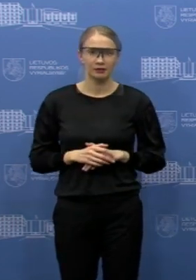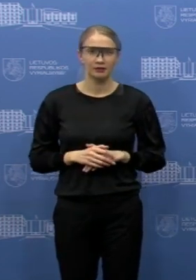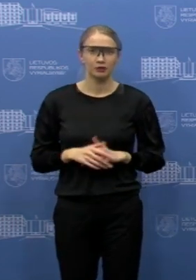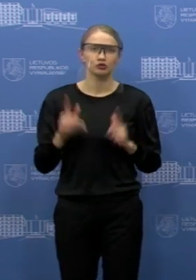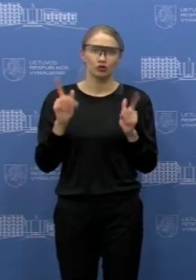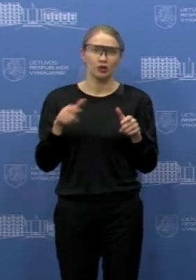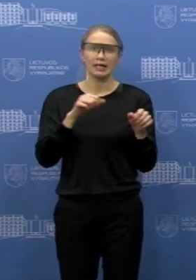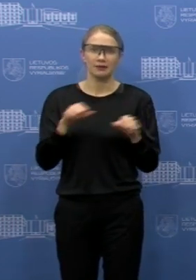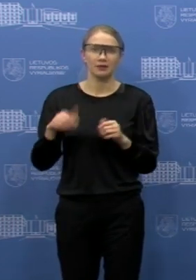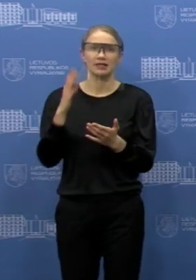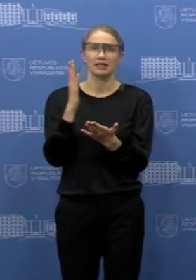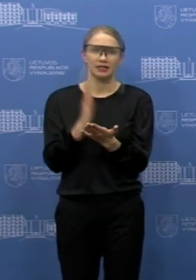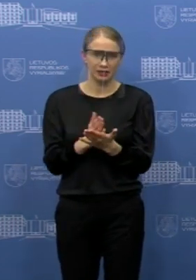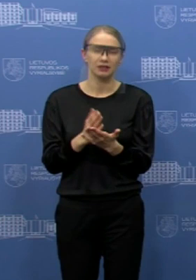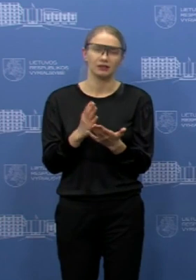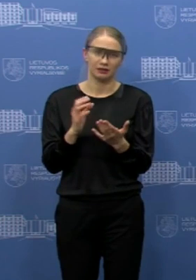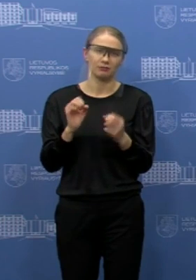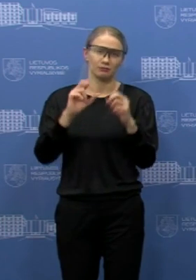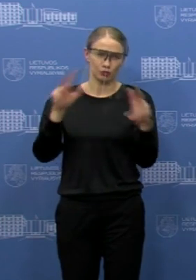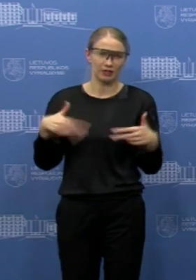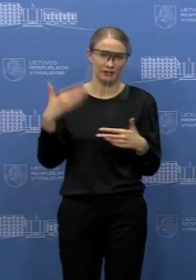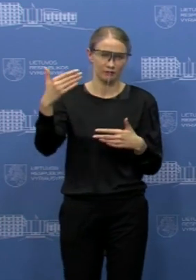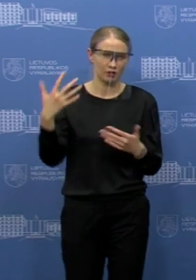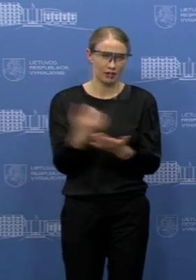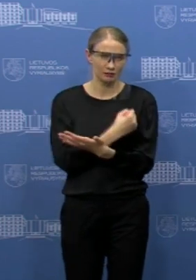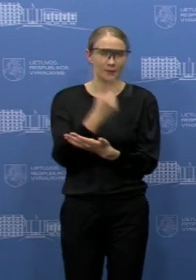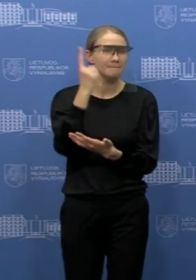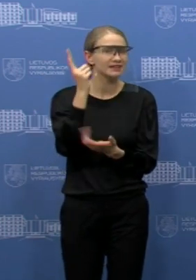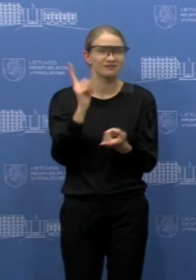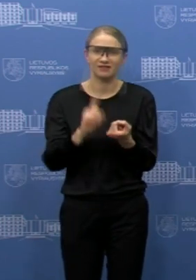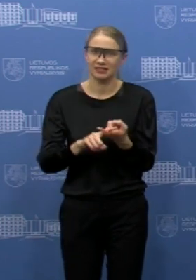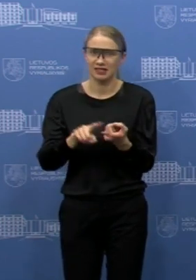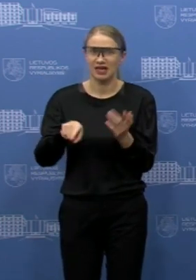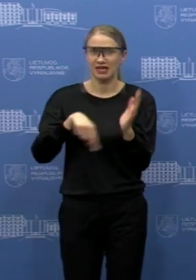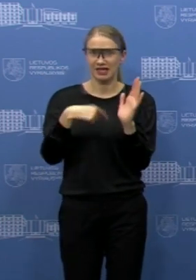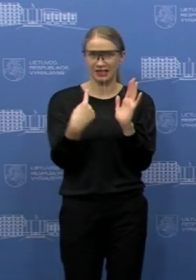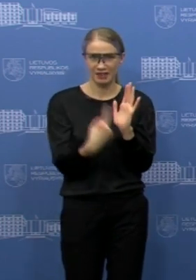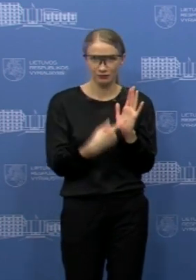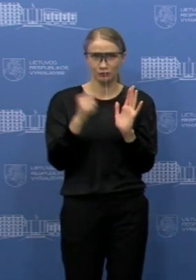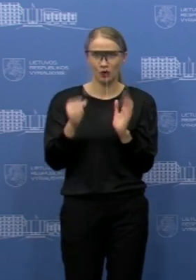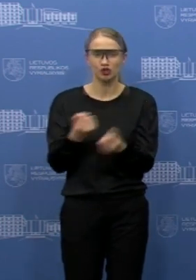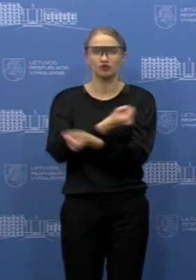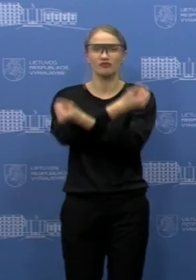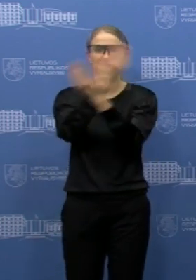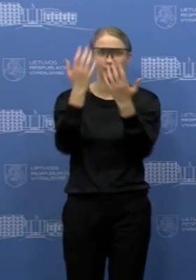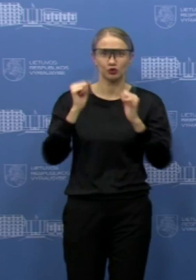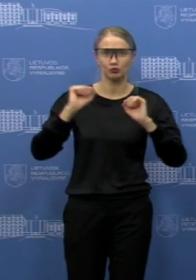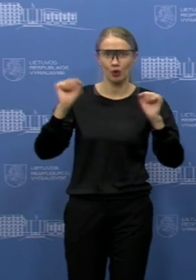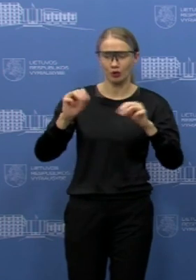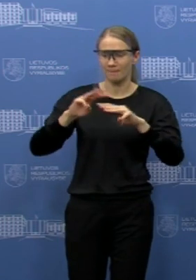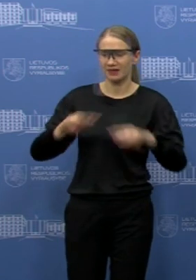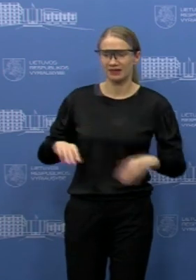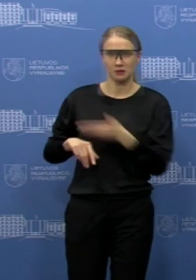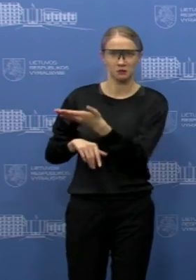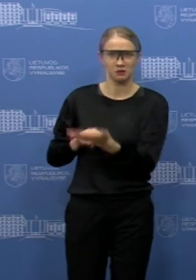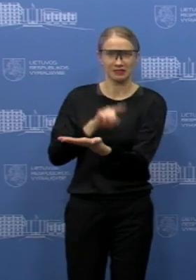tikrai yra palikta. Vėlgi būtų labai gerai tos klausimus užduoti kolegai iš Jėtimo mokslo ir sporto ministrui,